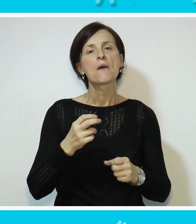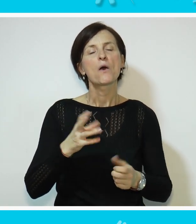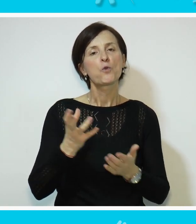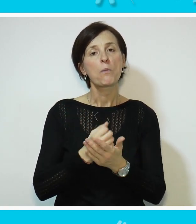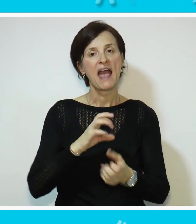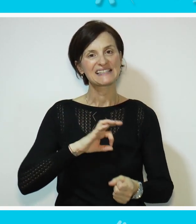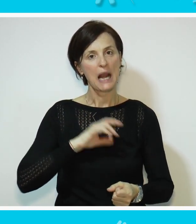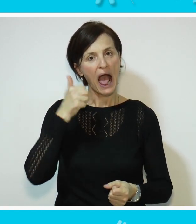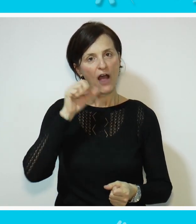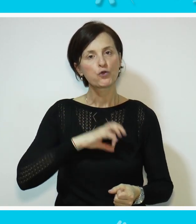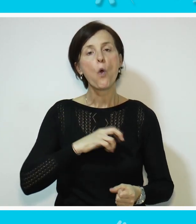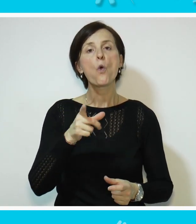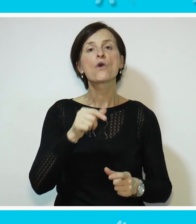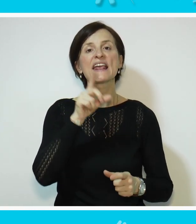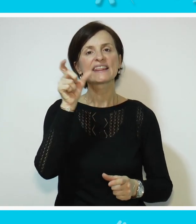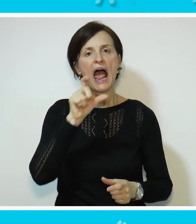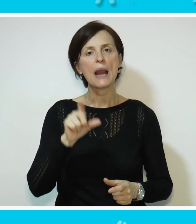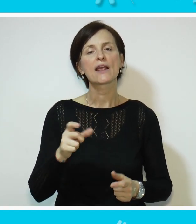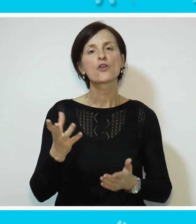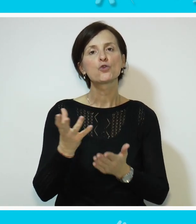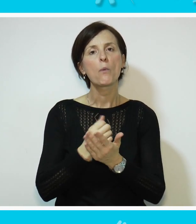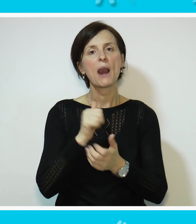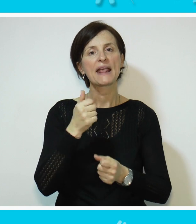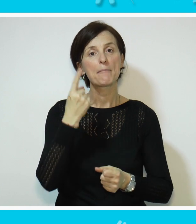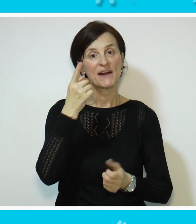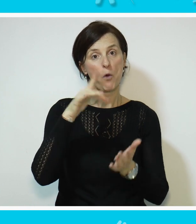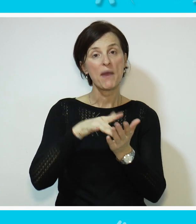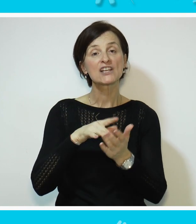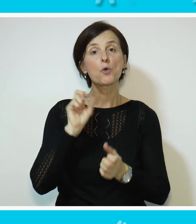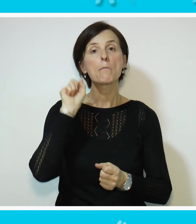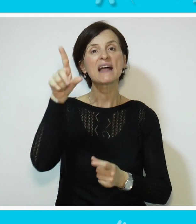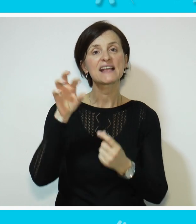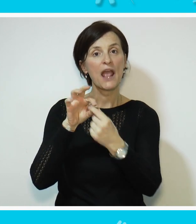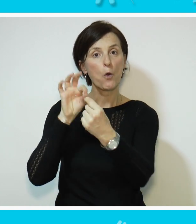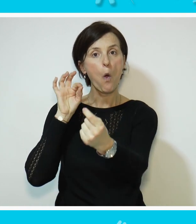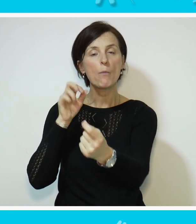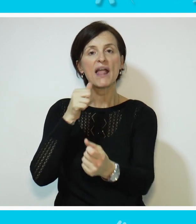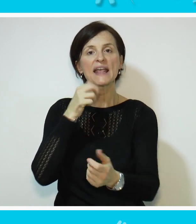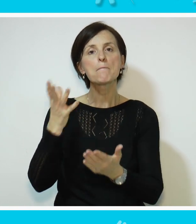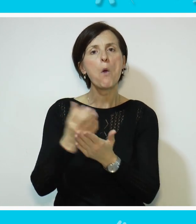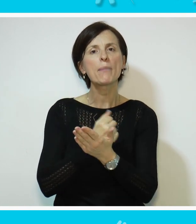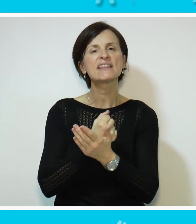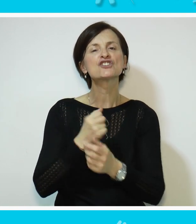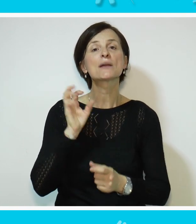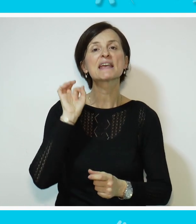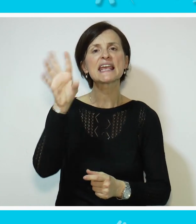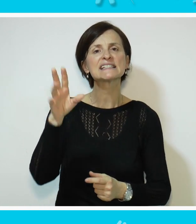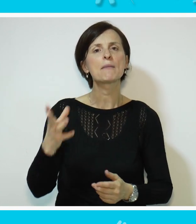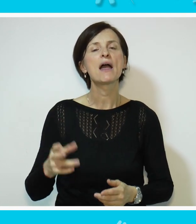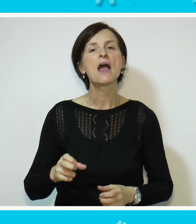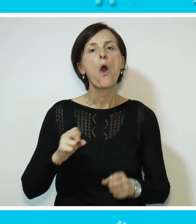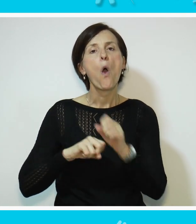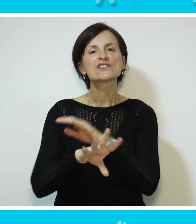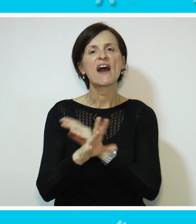okiti zlatom. U italijanskom grosetu osvojila je prvo mesto u bacanju koplja i pobedničkim